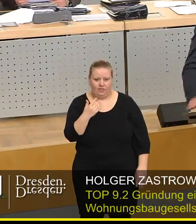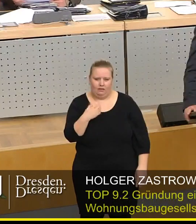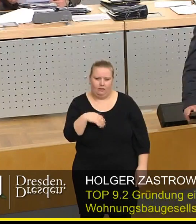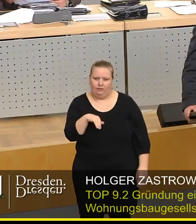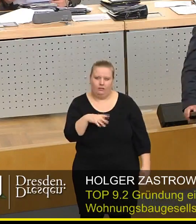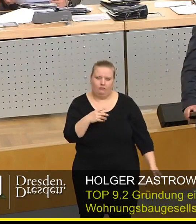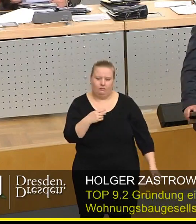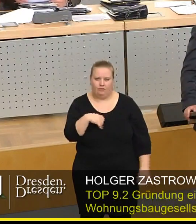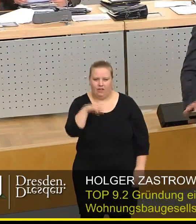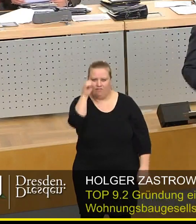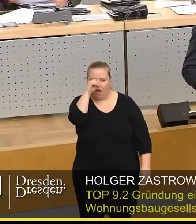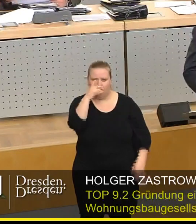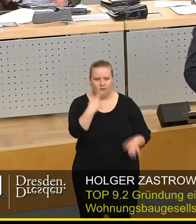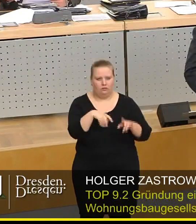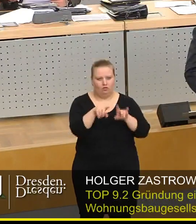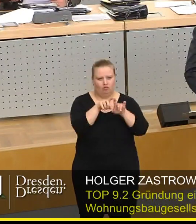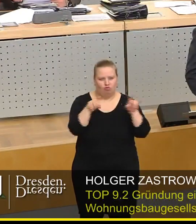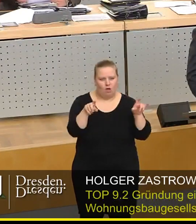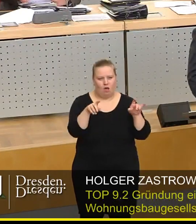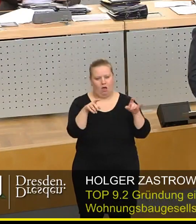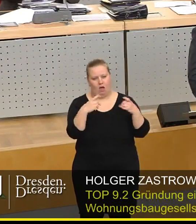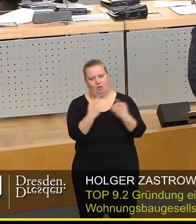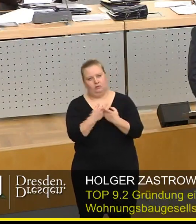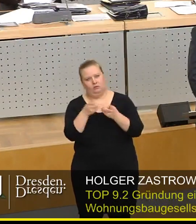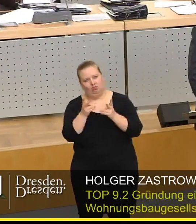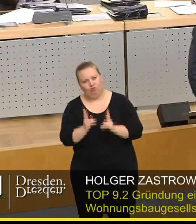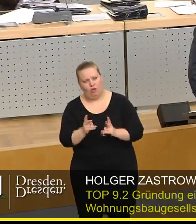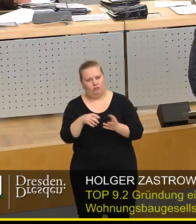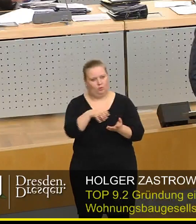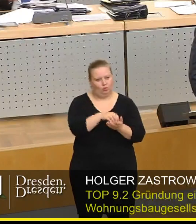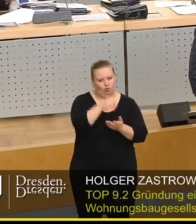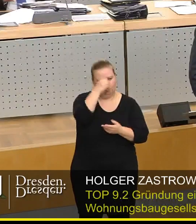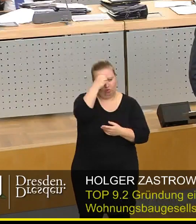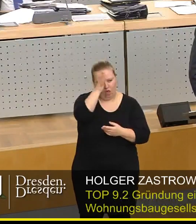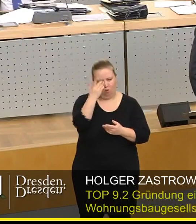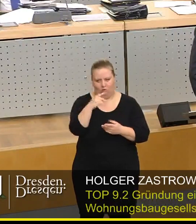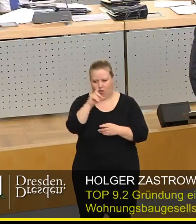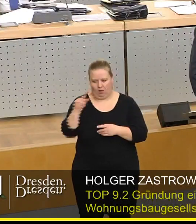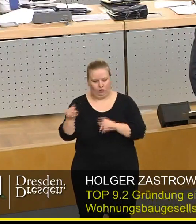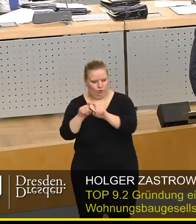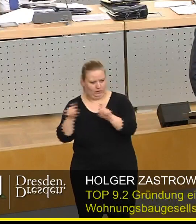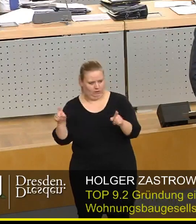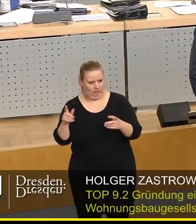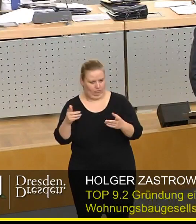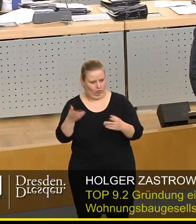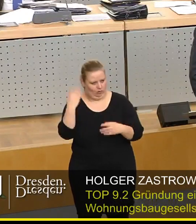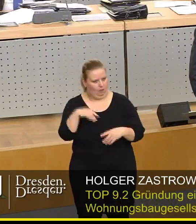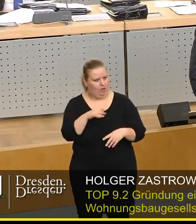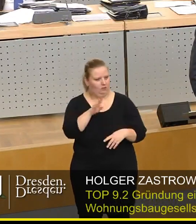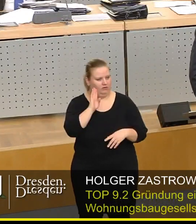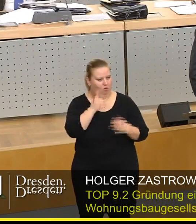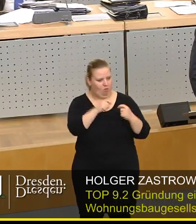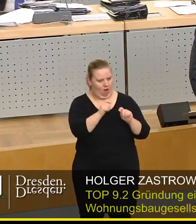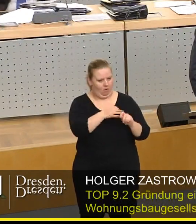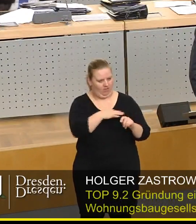Wahnsinn, dass der Staat, die Stadt, die Kommune sich für schlauer hält als ein Unternehmer mit der Privatisierung der Wo war vorbei